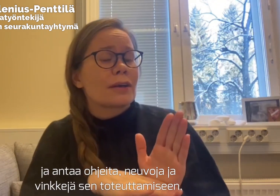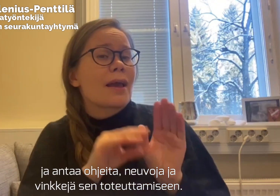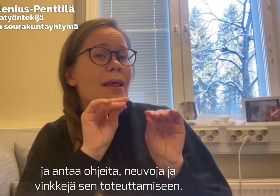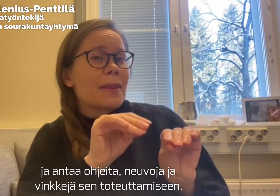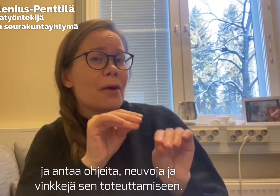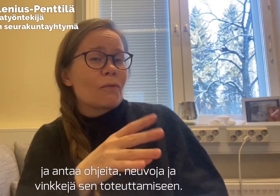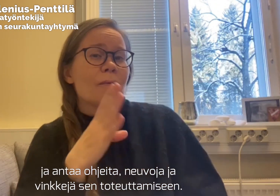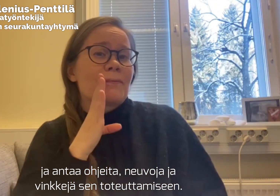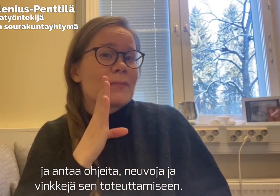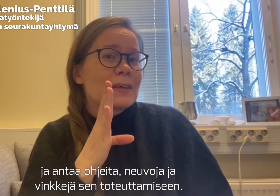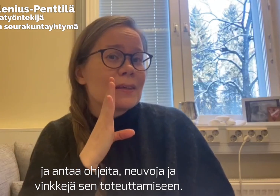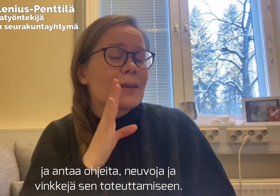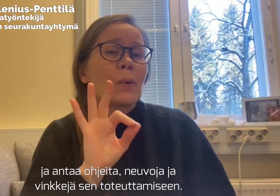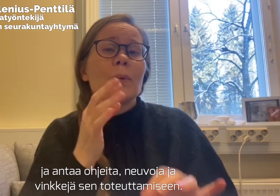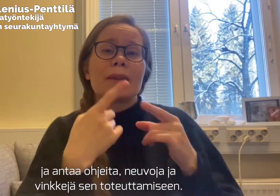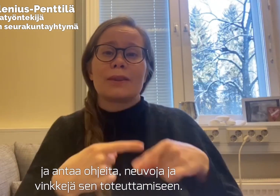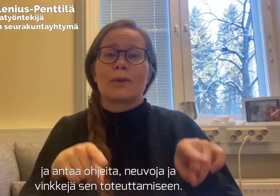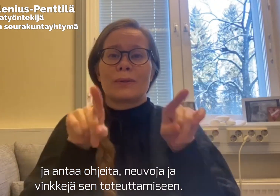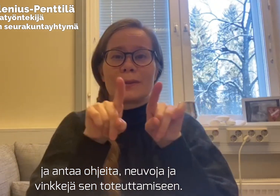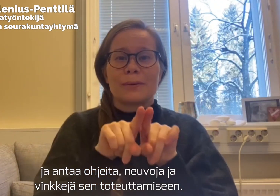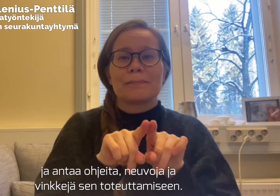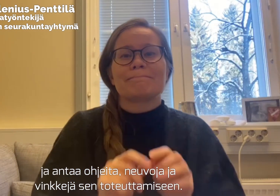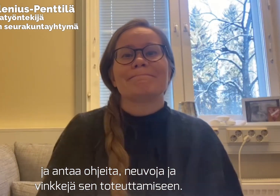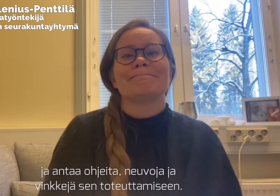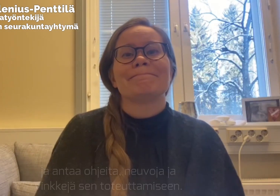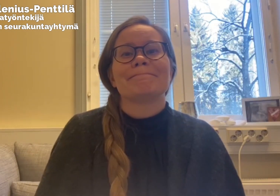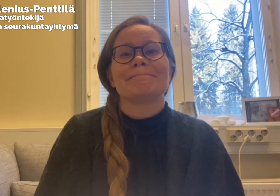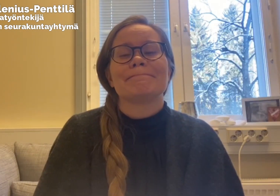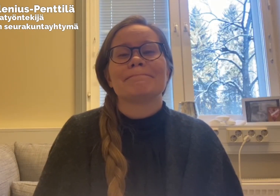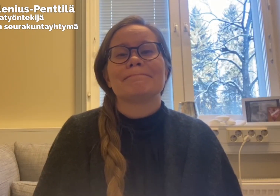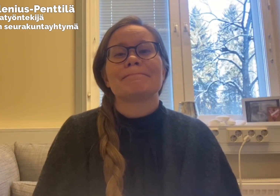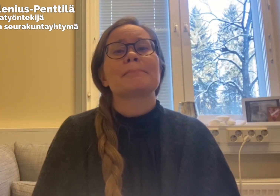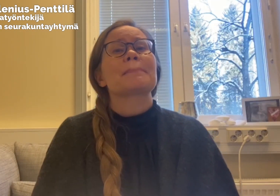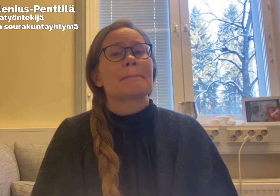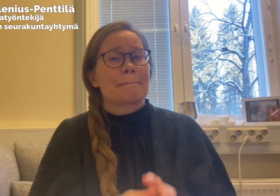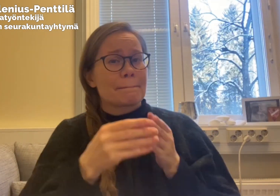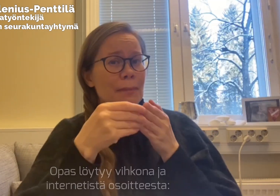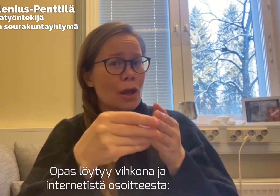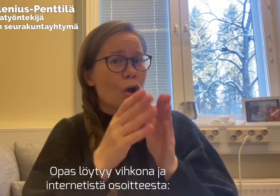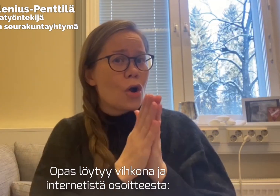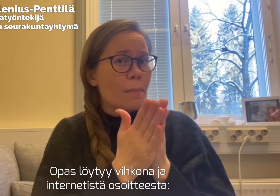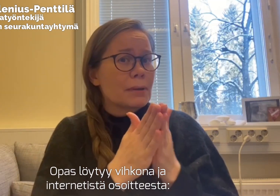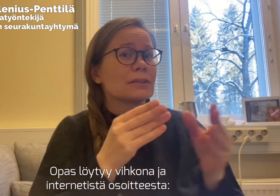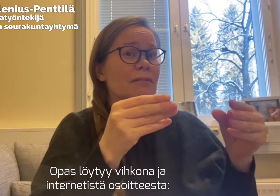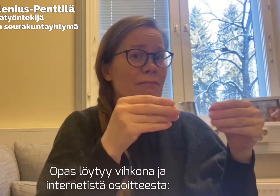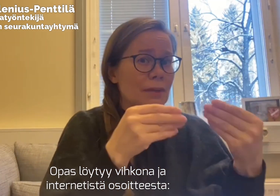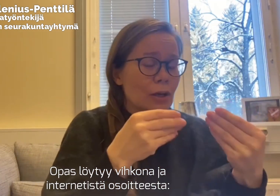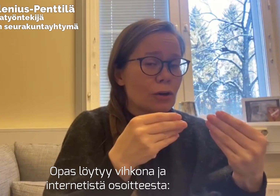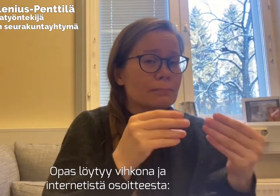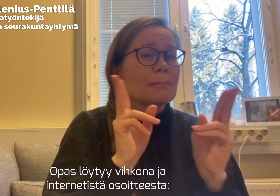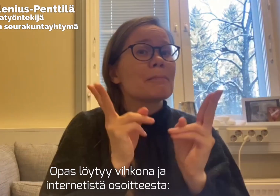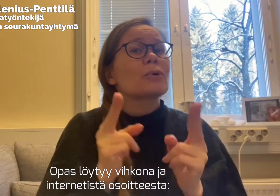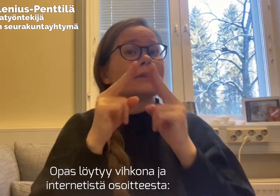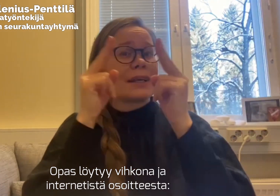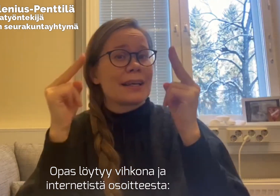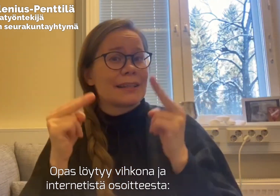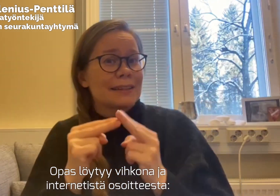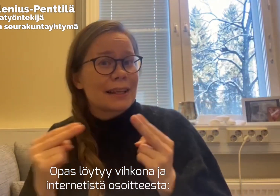saattohoidossa on ja antaa ohjeita ja neuvoja ja vinkkejä sen toteuttamiseen. Opas löytyy vihkona